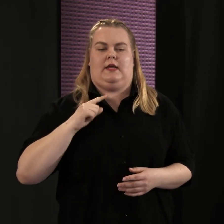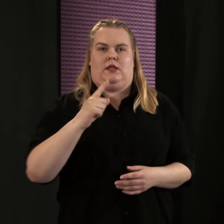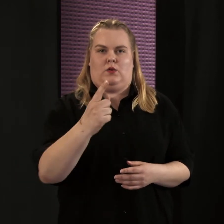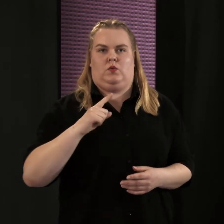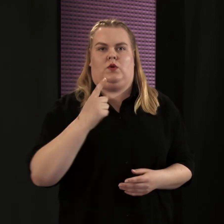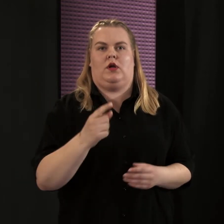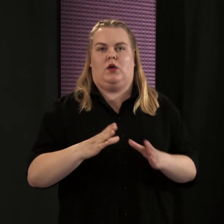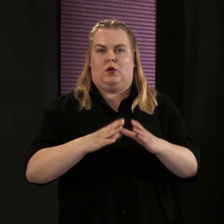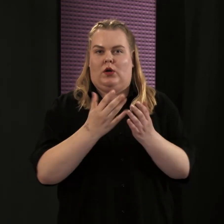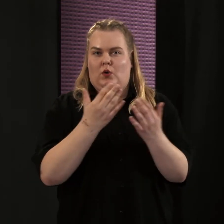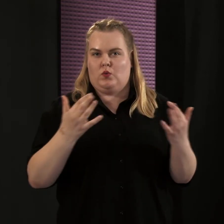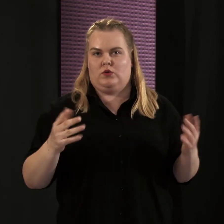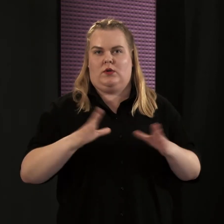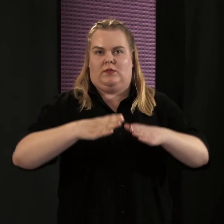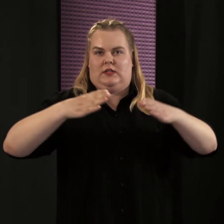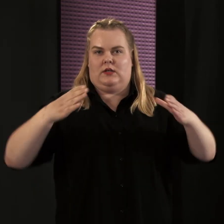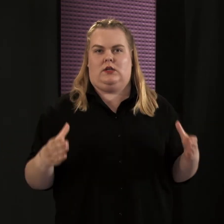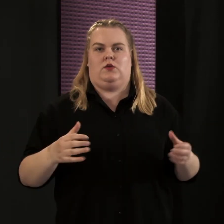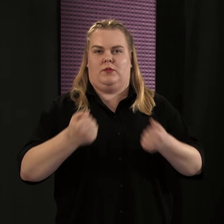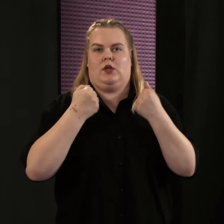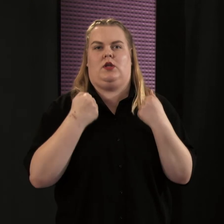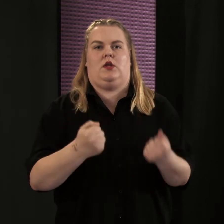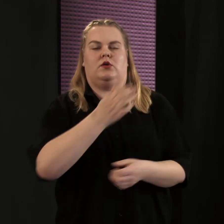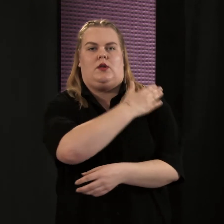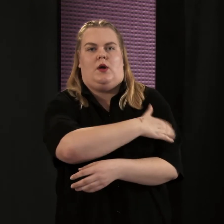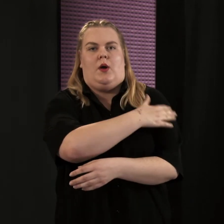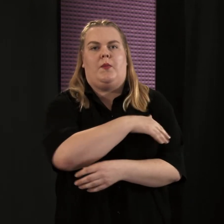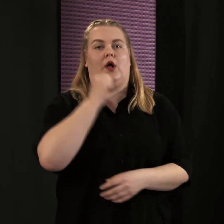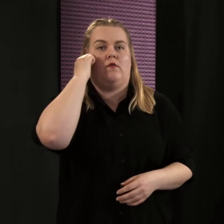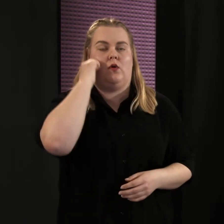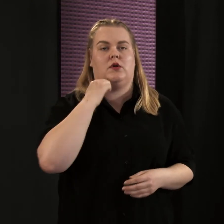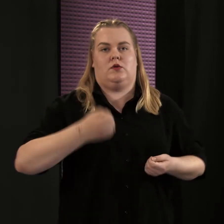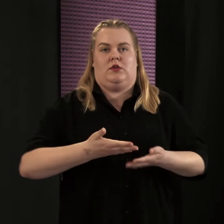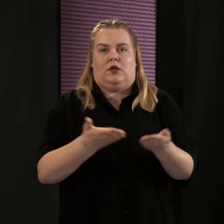isoimmista, tehostettua palveluasumista tarjoavista yksiköistä.